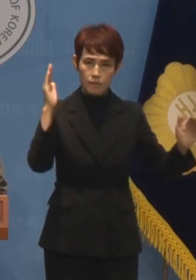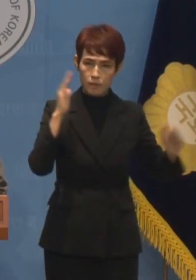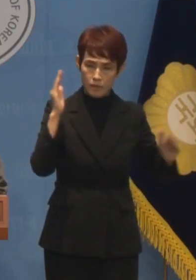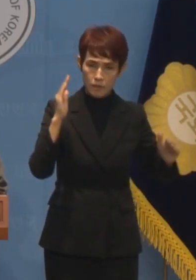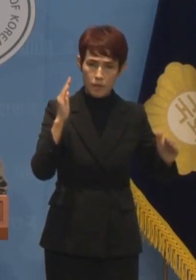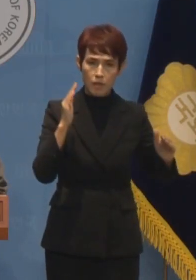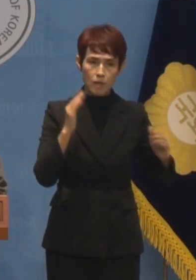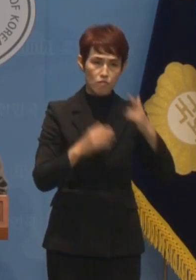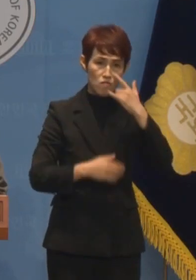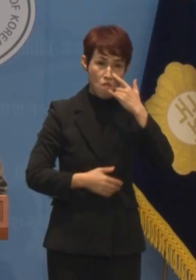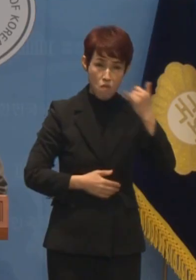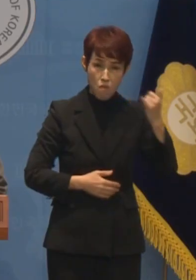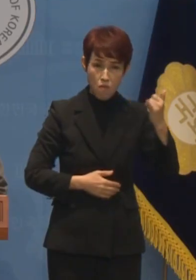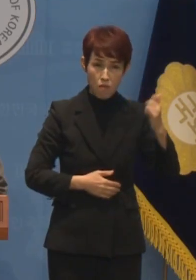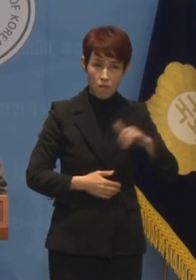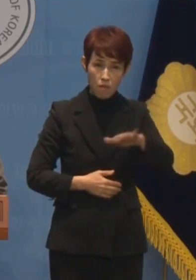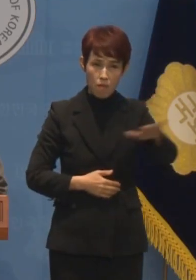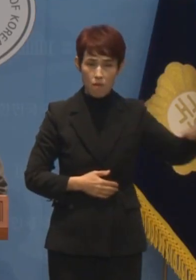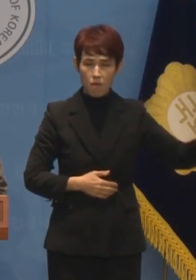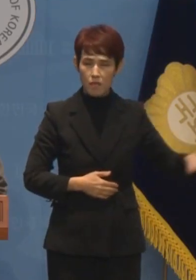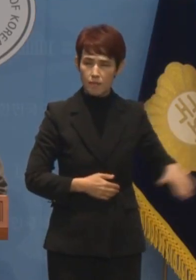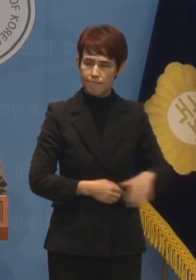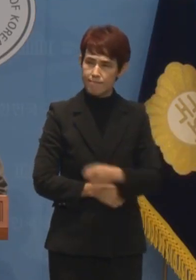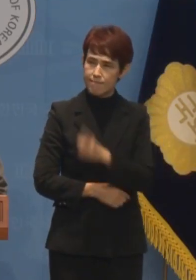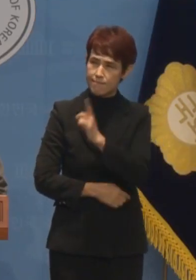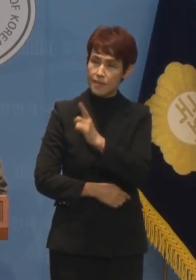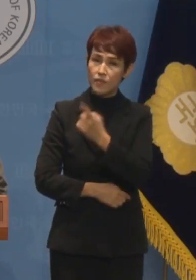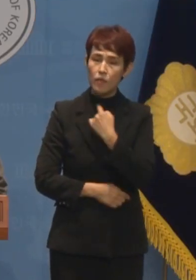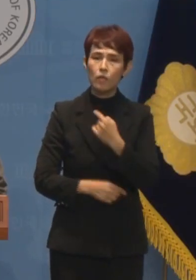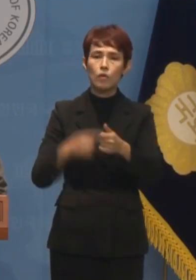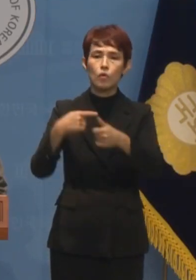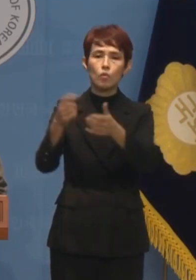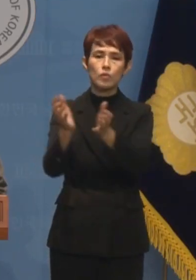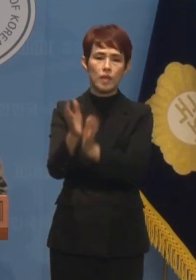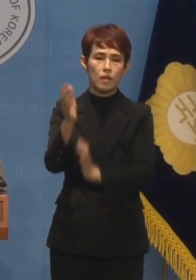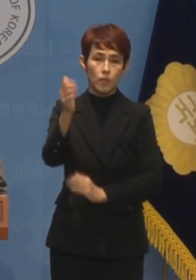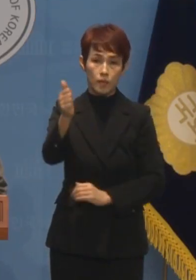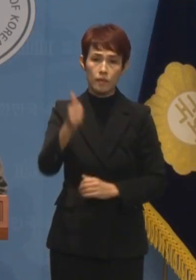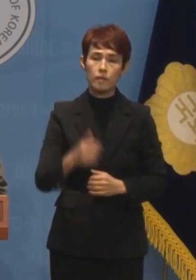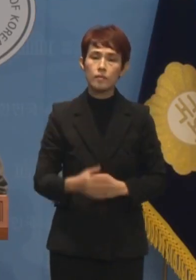보호자에게까지 외면받은 이주호 교육부 장관